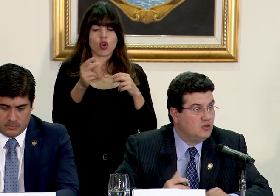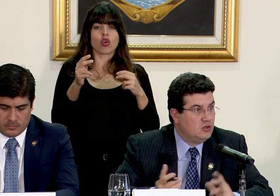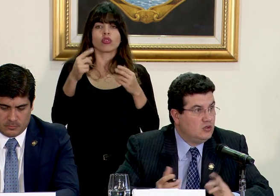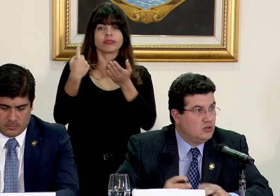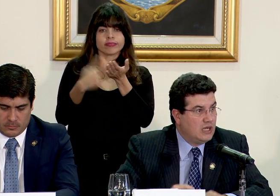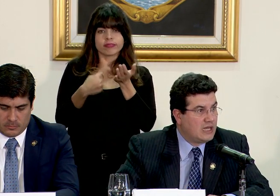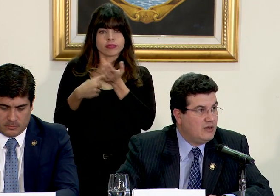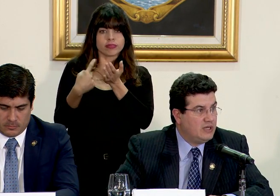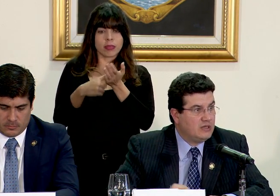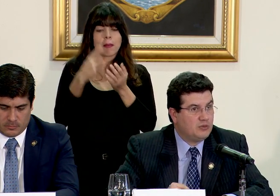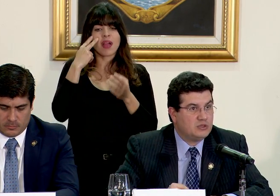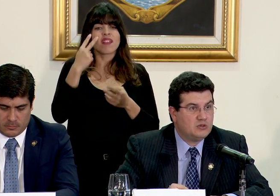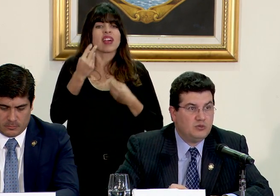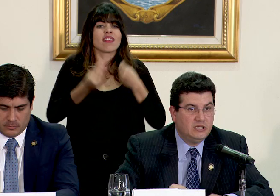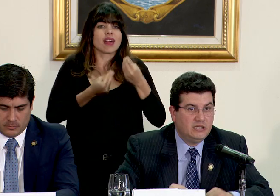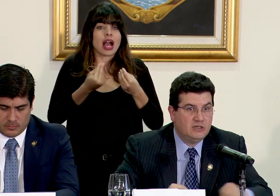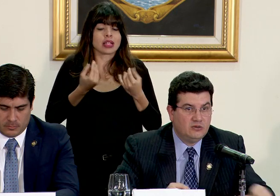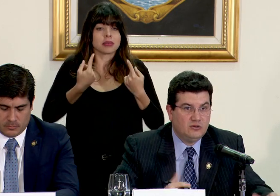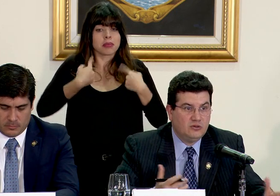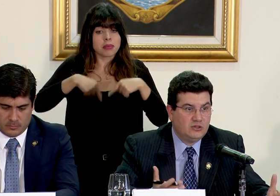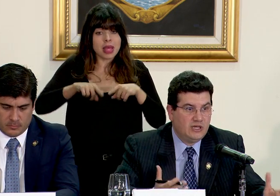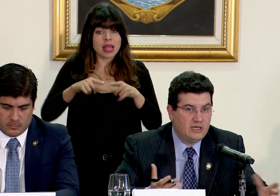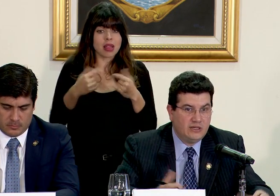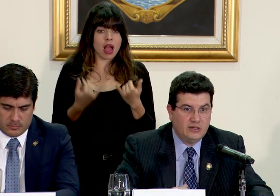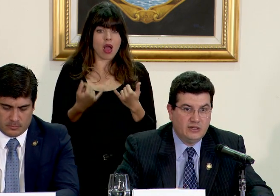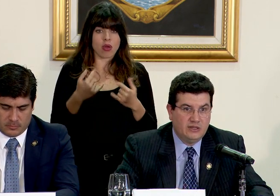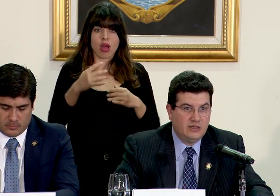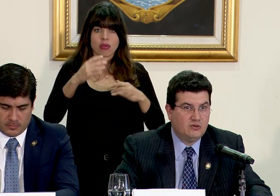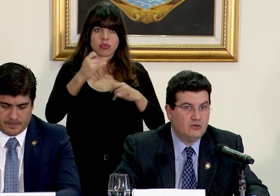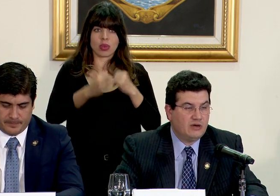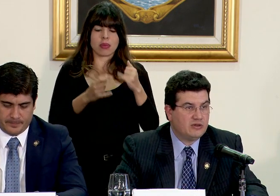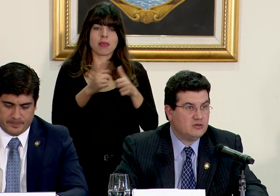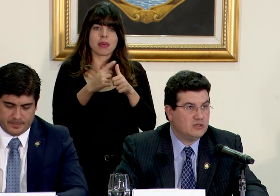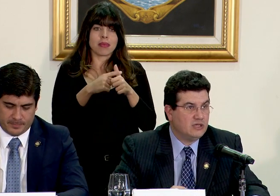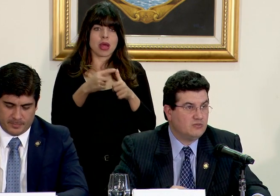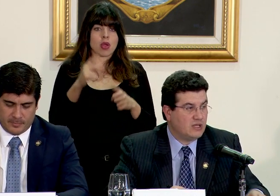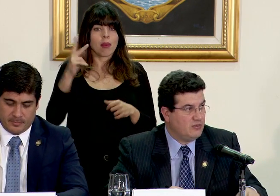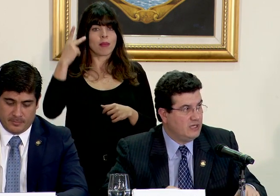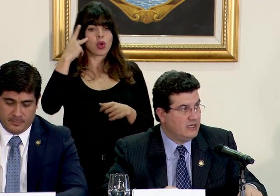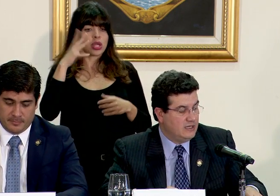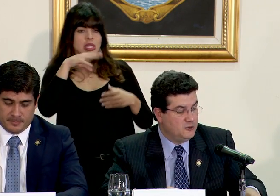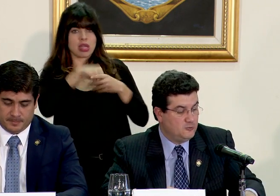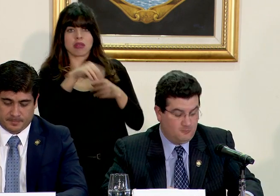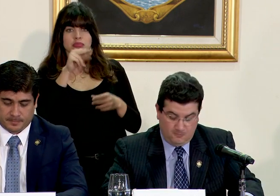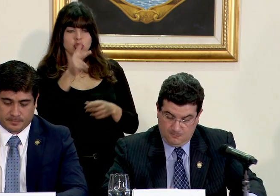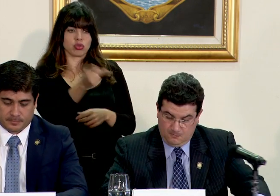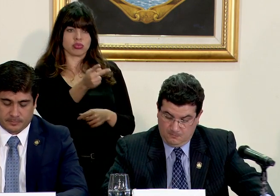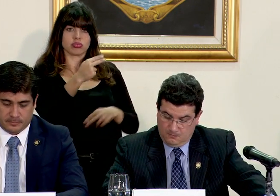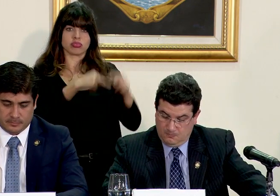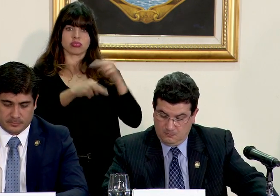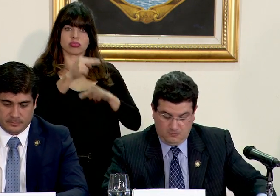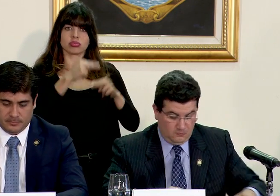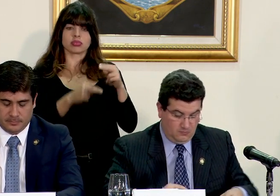no acabe el proceso político no tiene ninguna razón de intervenir en ello